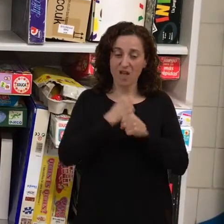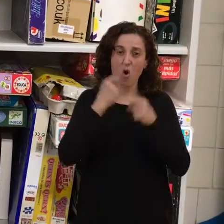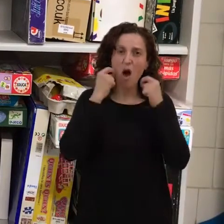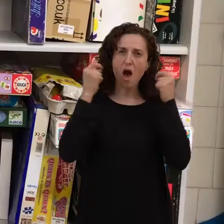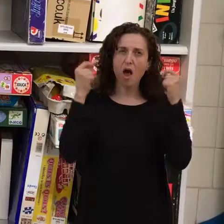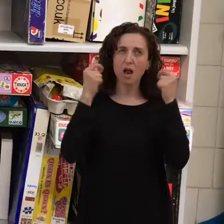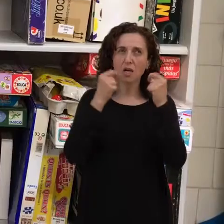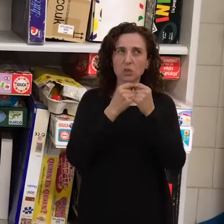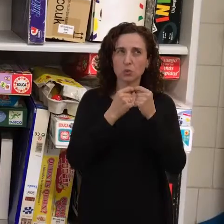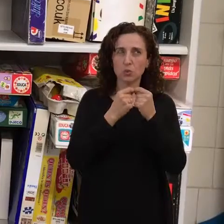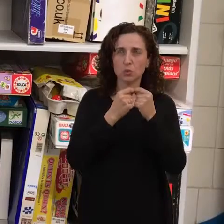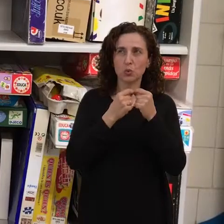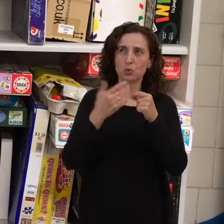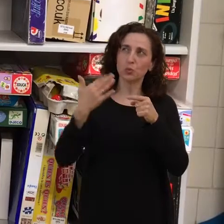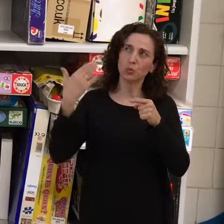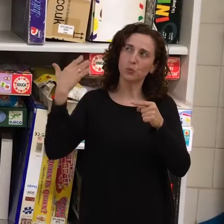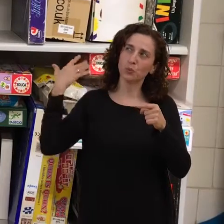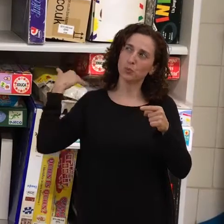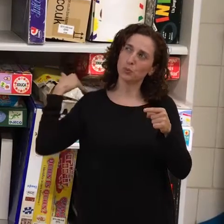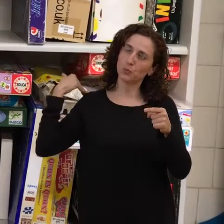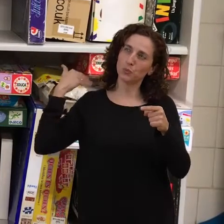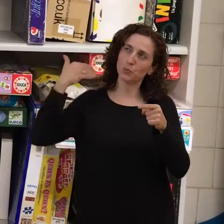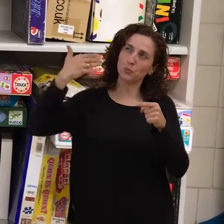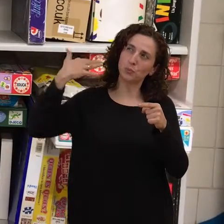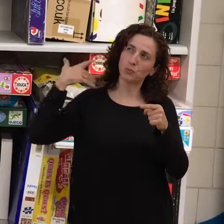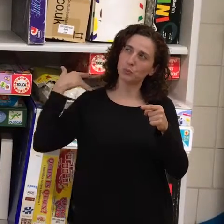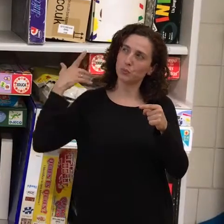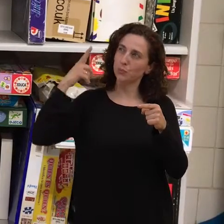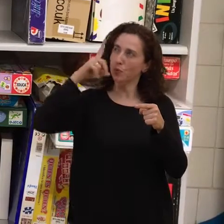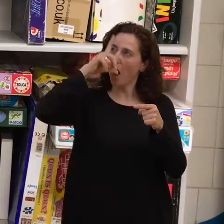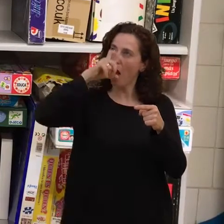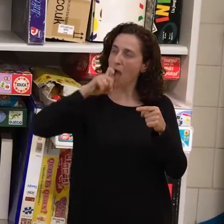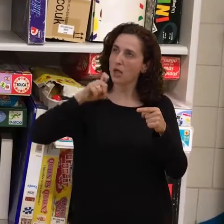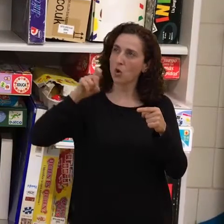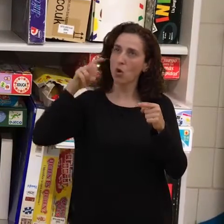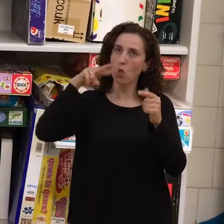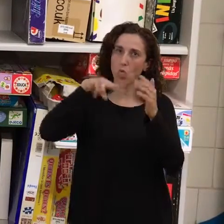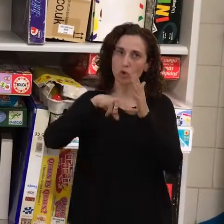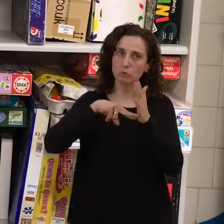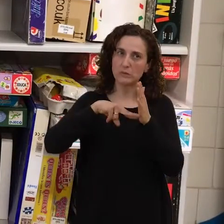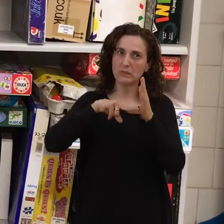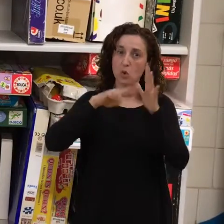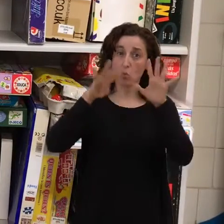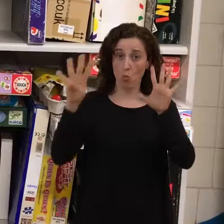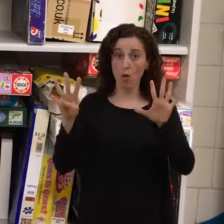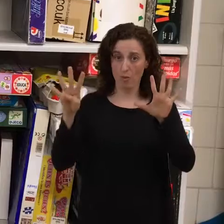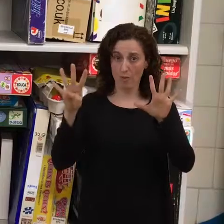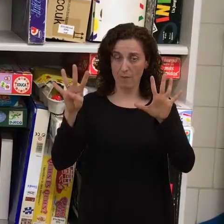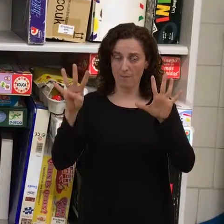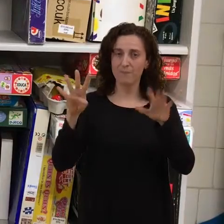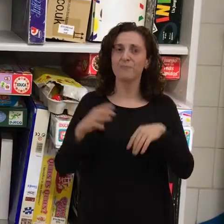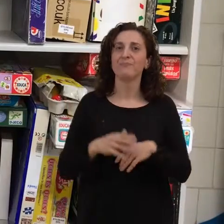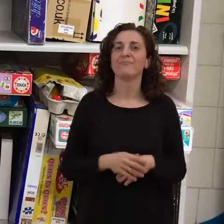primera vez que empecé a trabajar aquí creo que fue el año 2009. En Aranspur